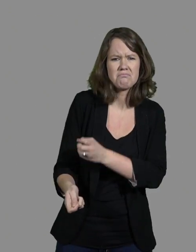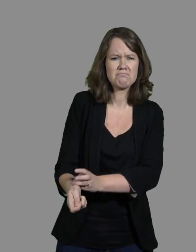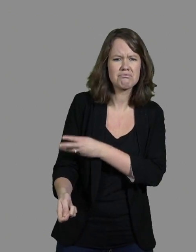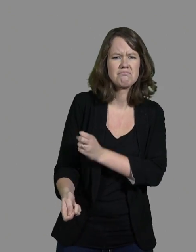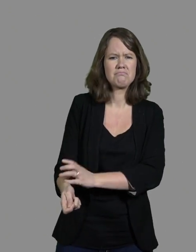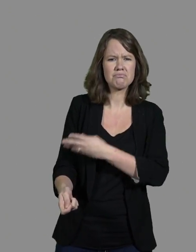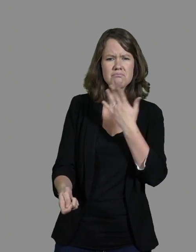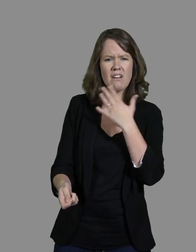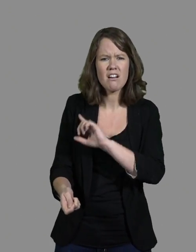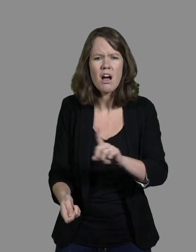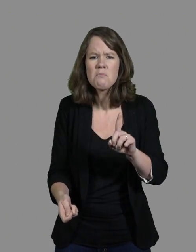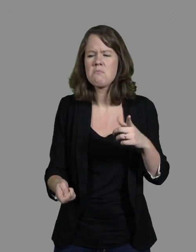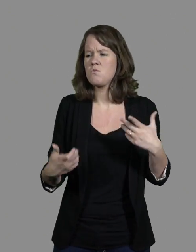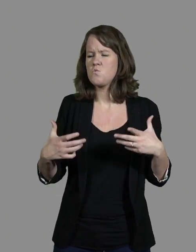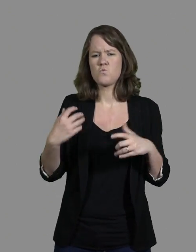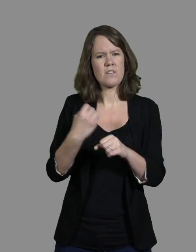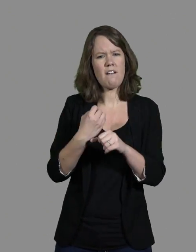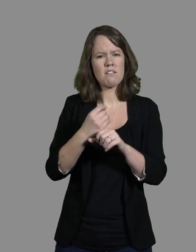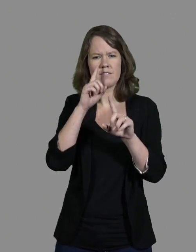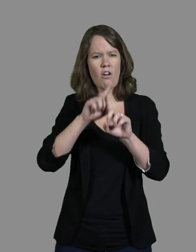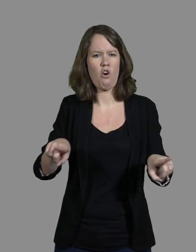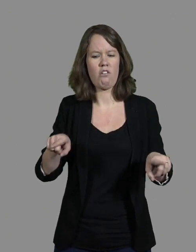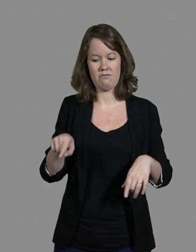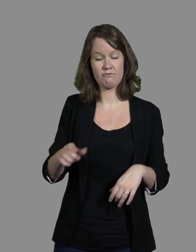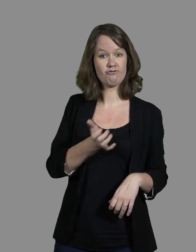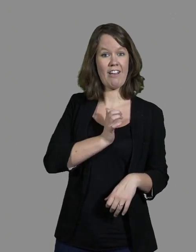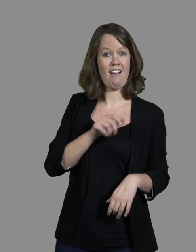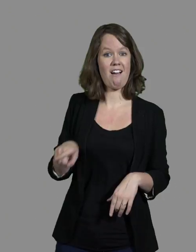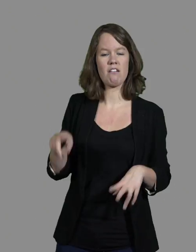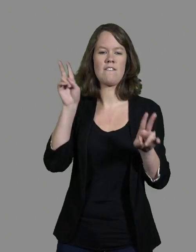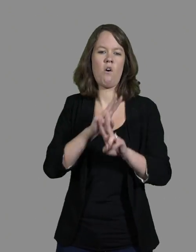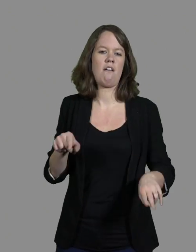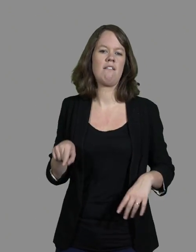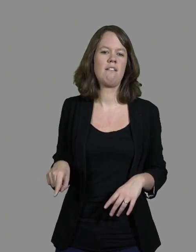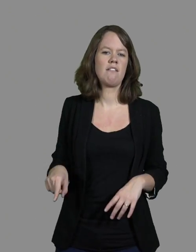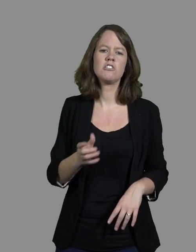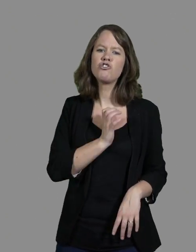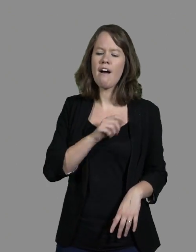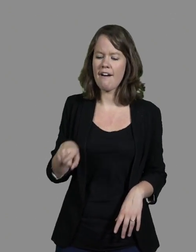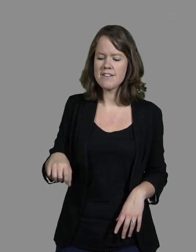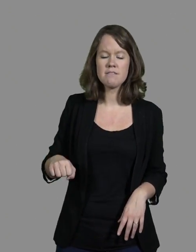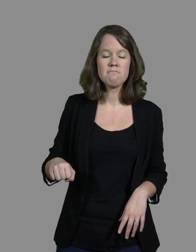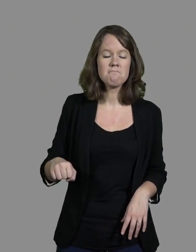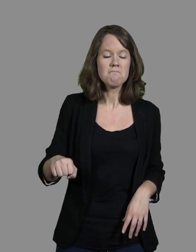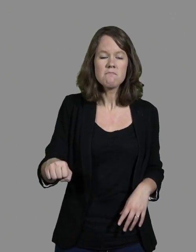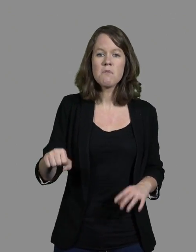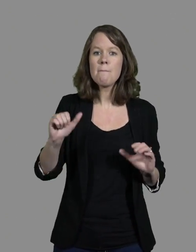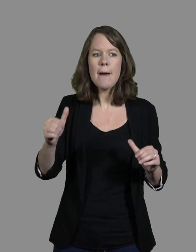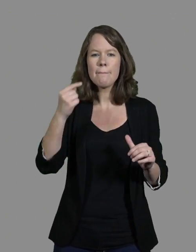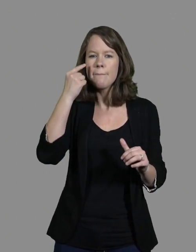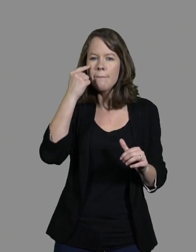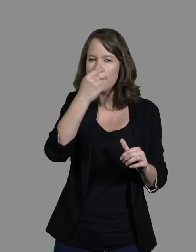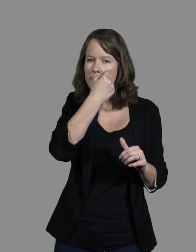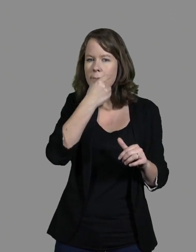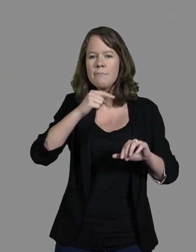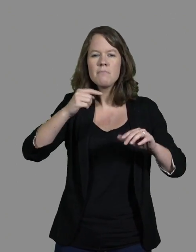C'est un autre travail. Ce n'est pas du tout la même chose. Le chien est quand même là pour avoir le restant ou même si on ne voit plus, pour avoir